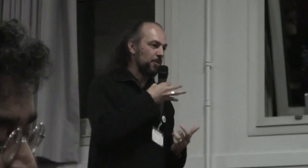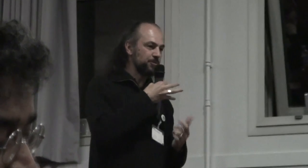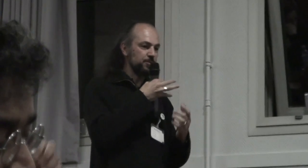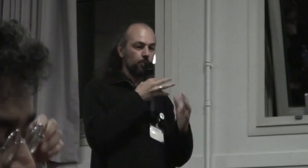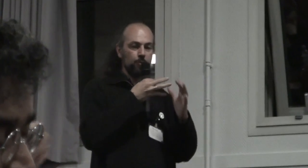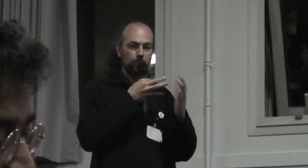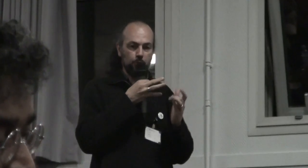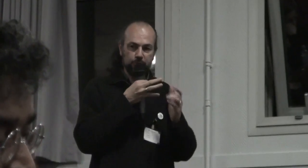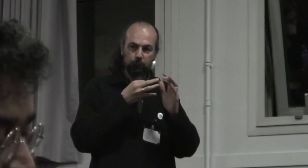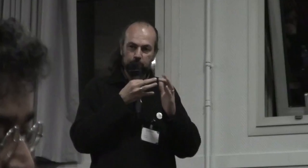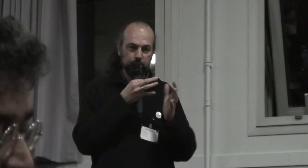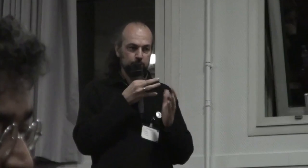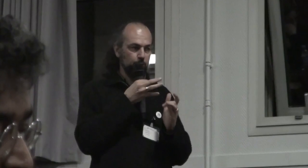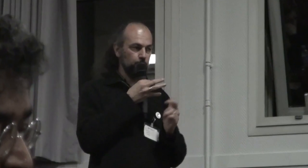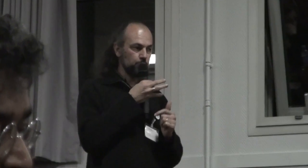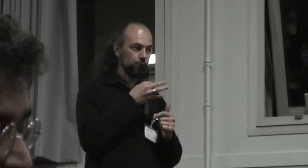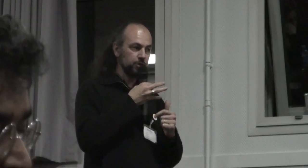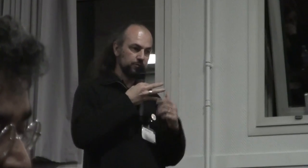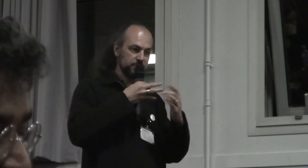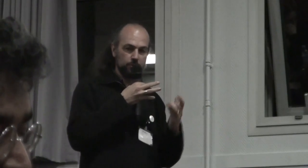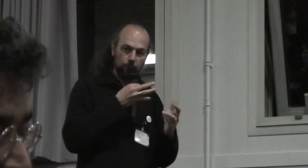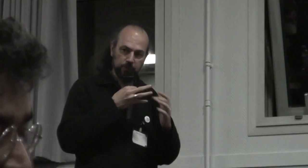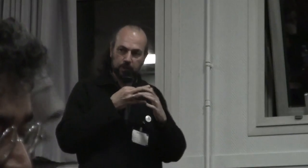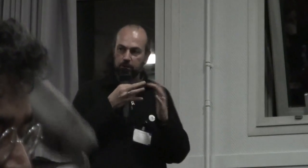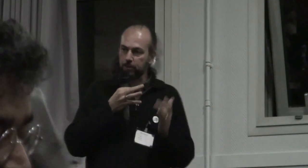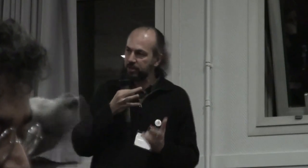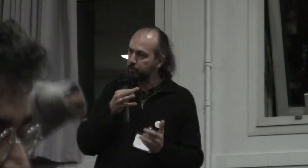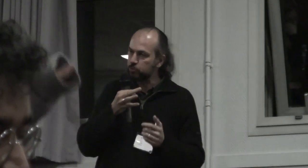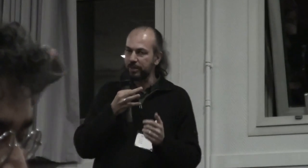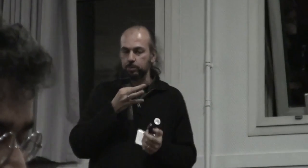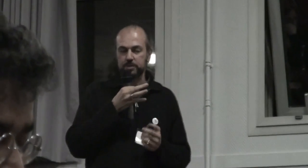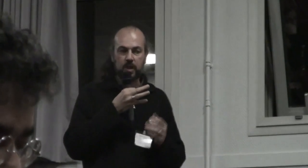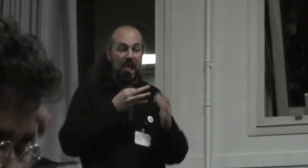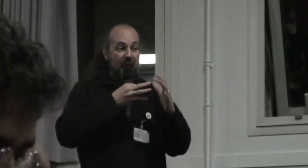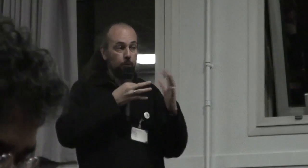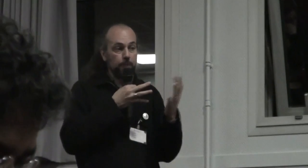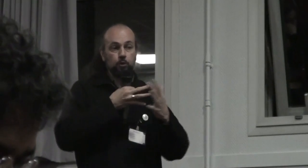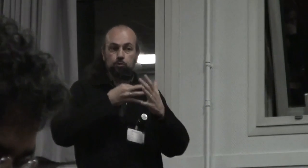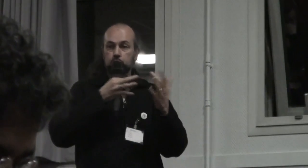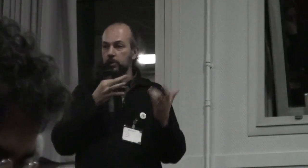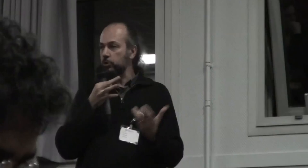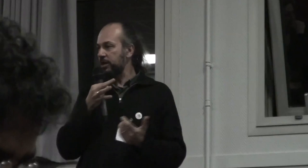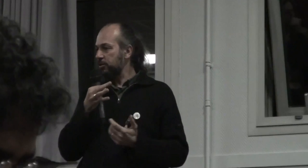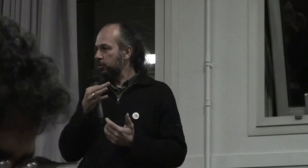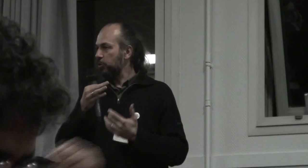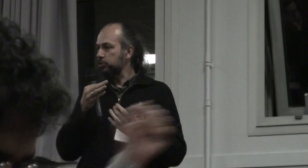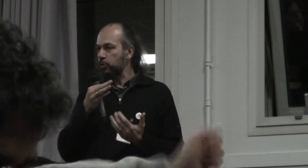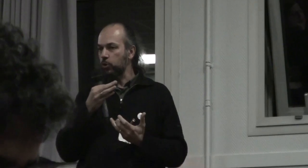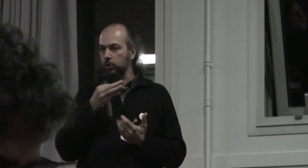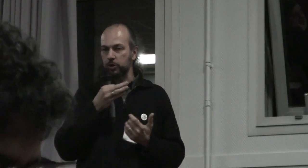même un petit peu pour formuler une ou deux choses et je vais essayer de formuler de la manière la plus ouverte possible alors donc nous sommes dans le cadre d'un colloque